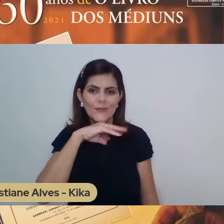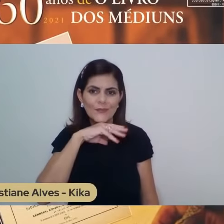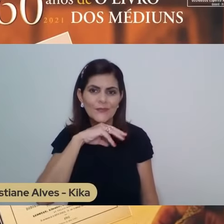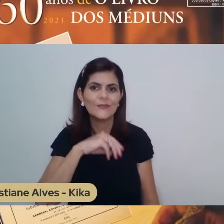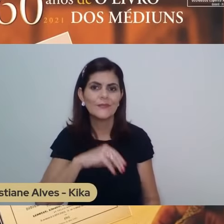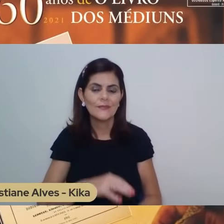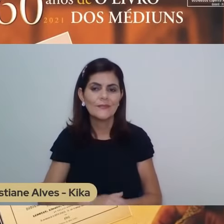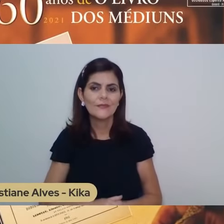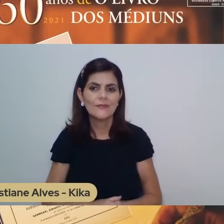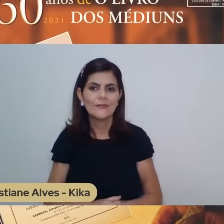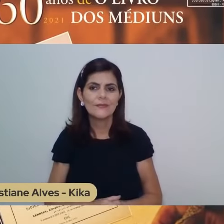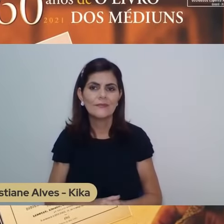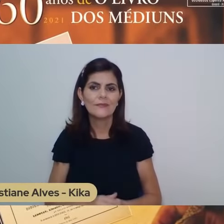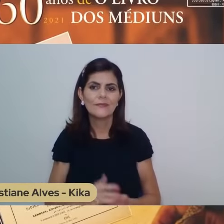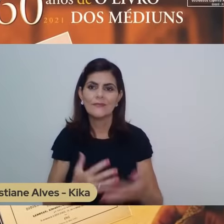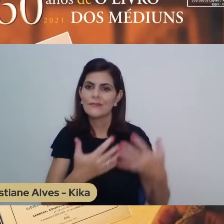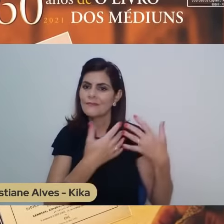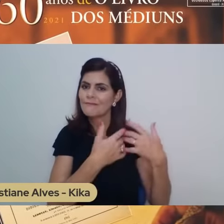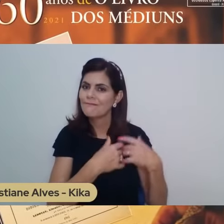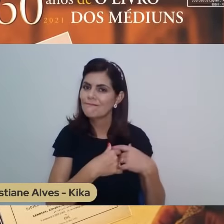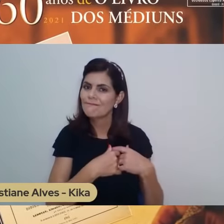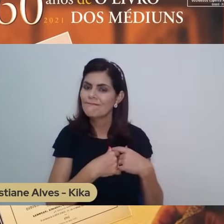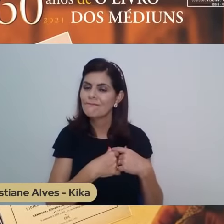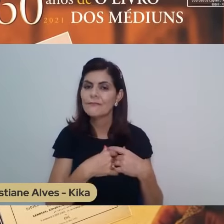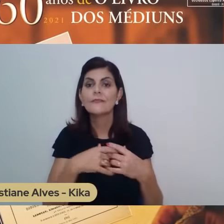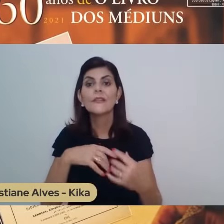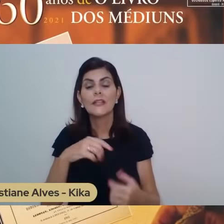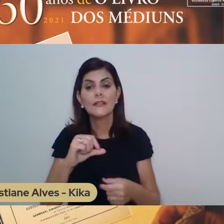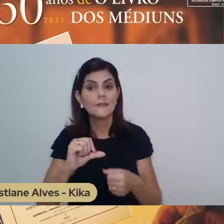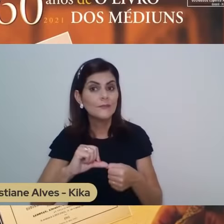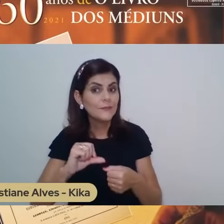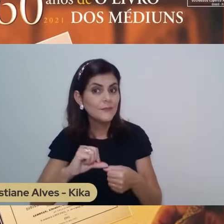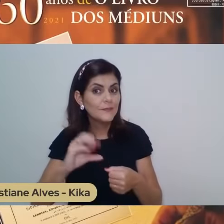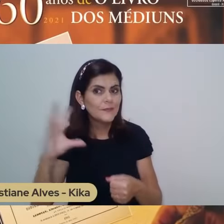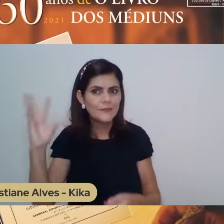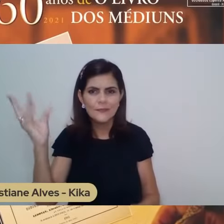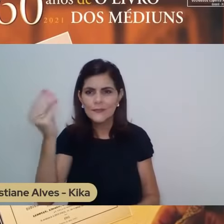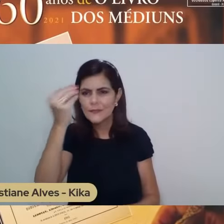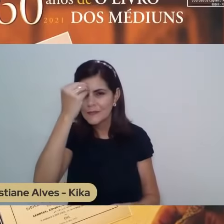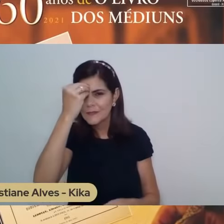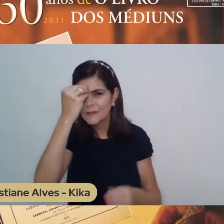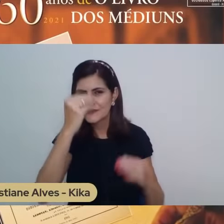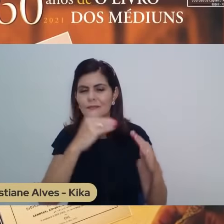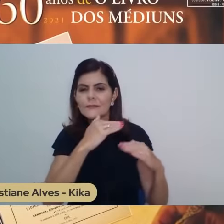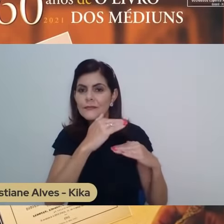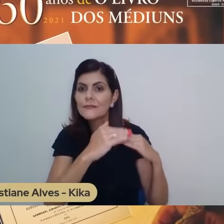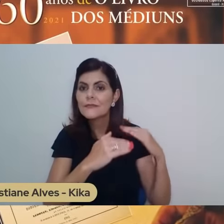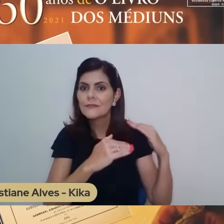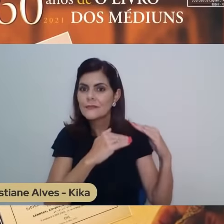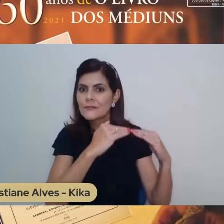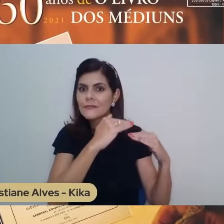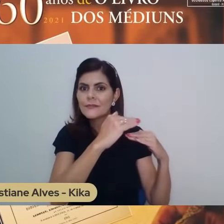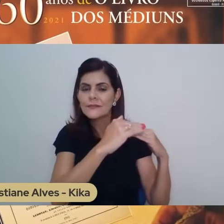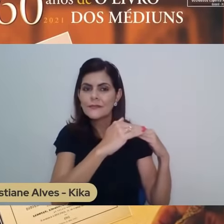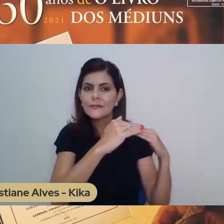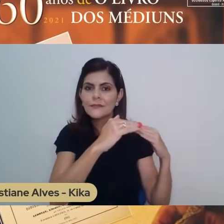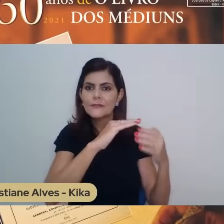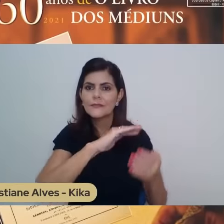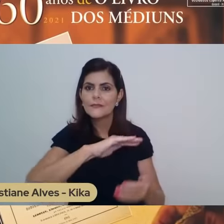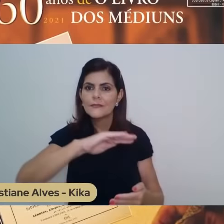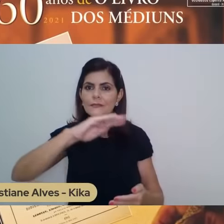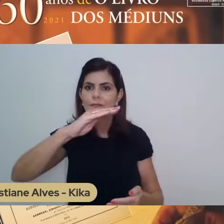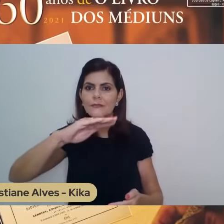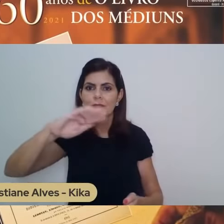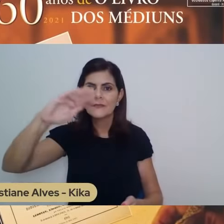da desilusão. Mas quem faz da mediunidade uma escada para subir a montanha